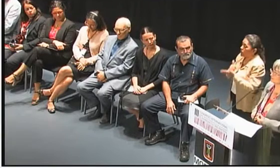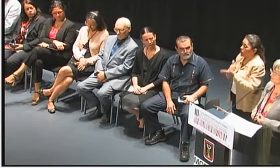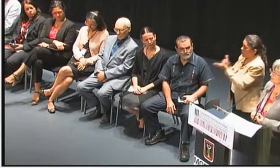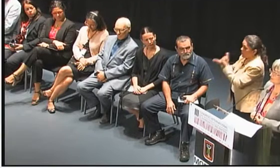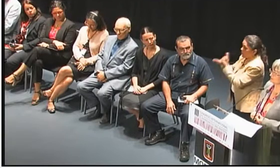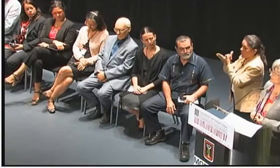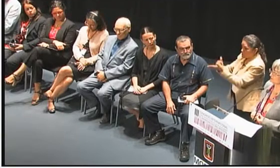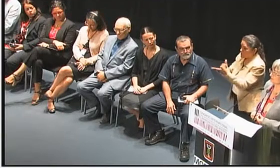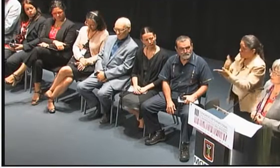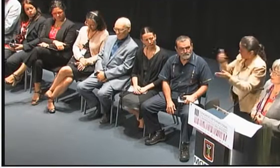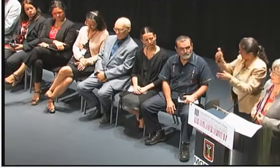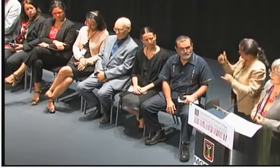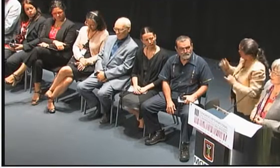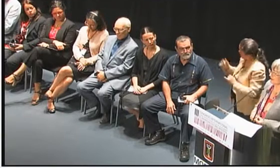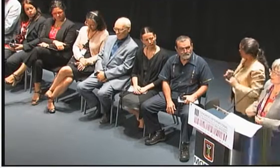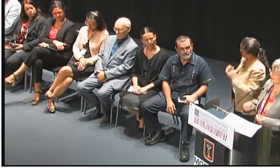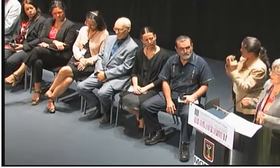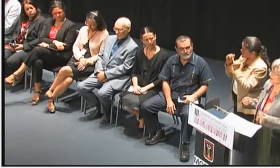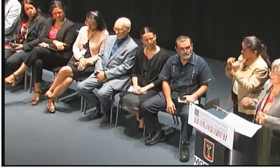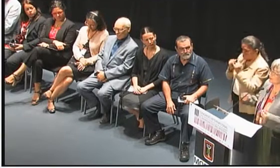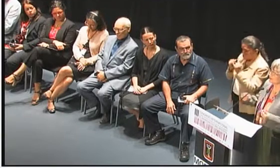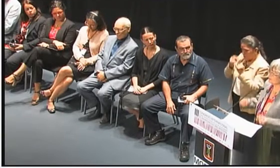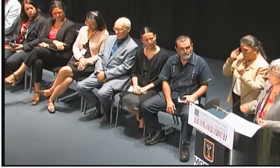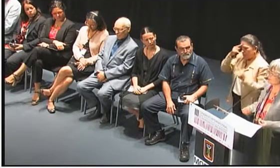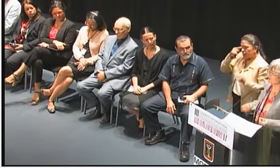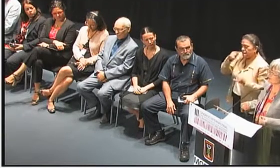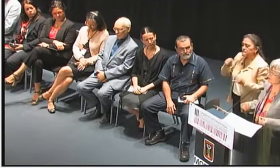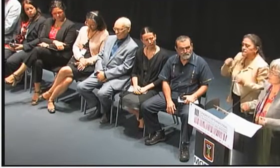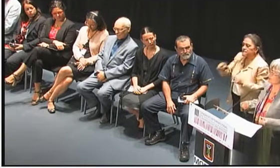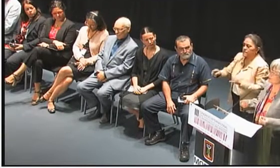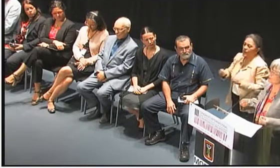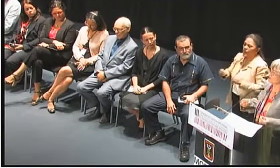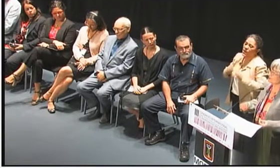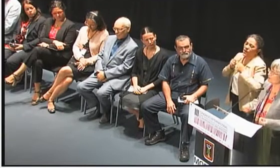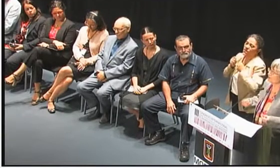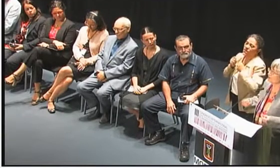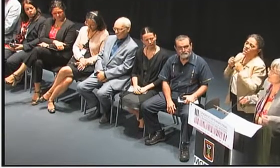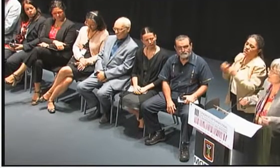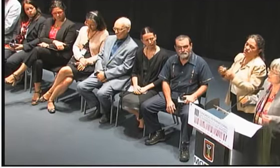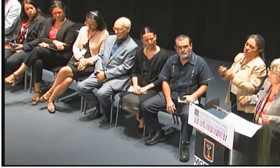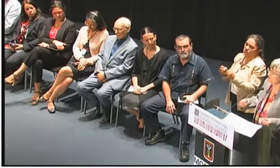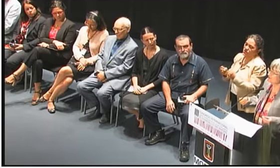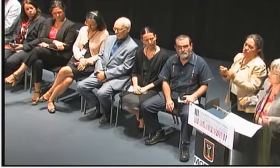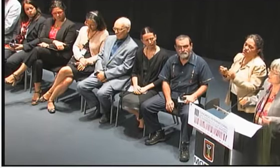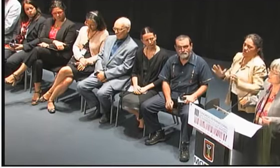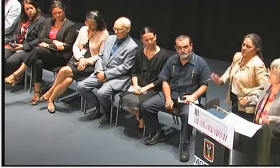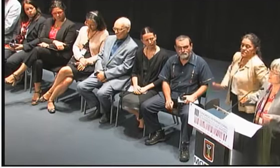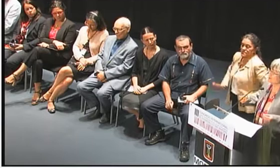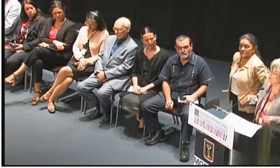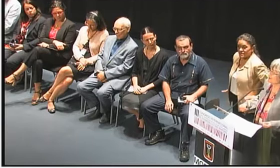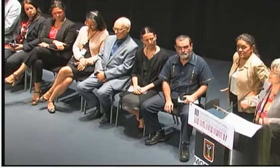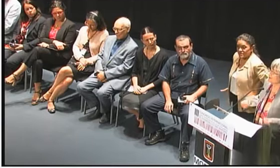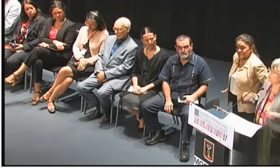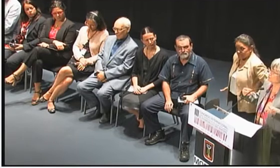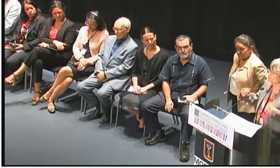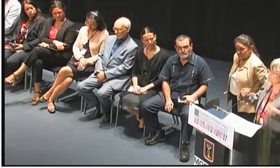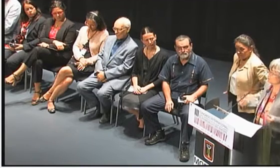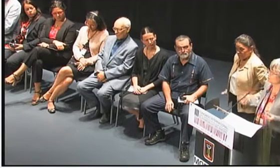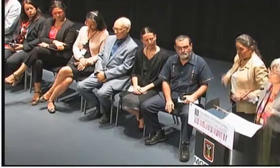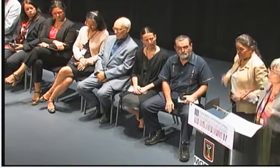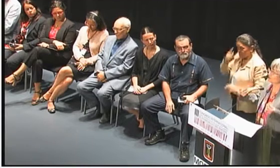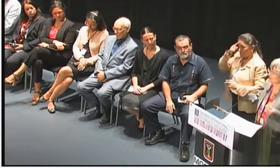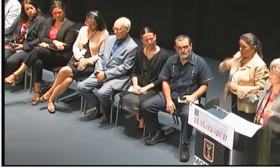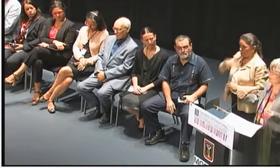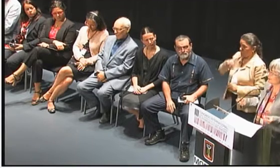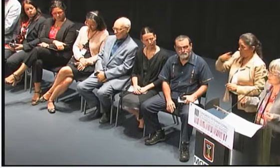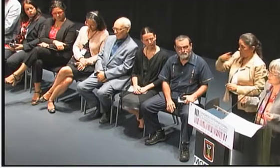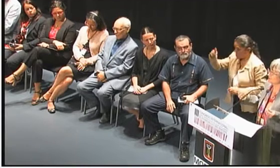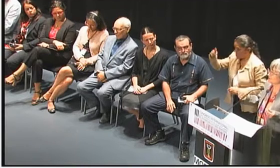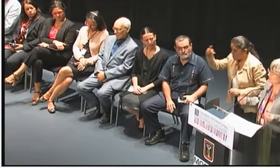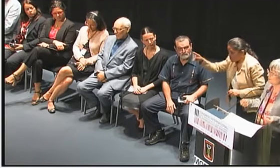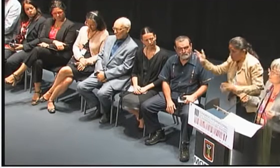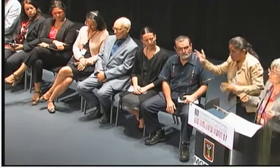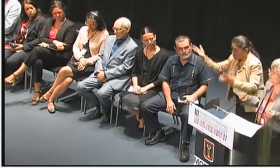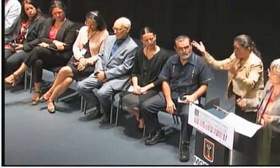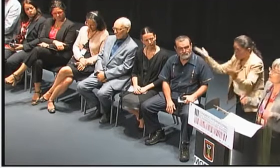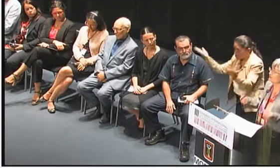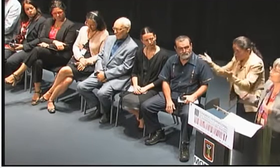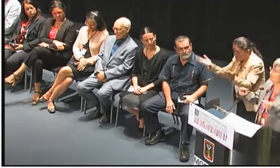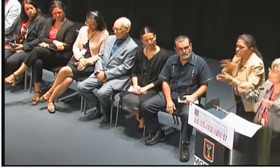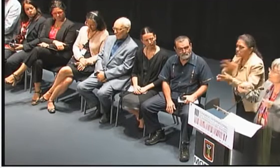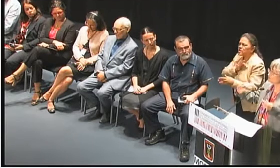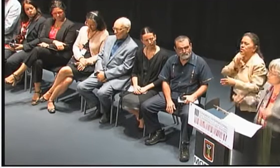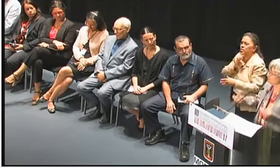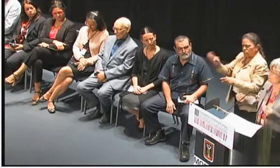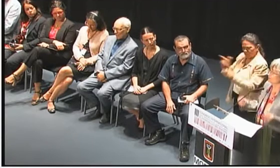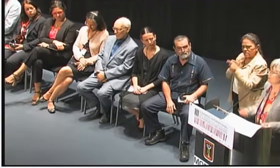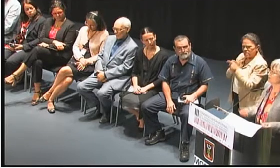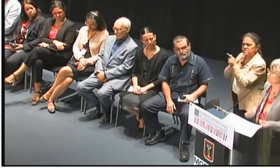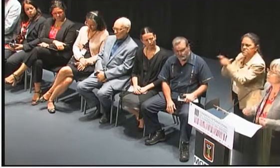instituciones a fortalecer las condiciones para que los propios creadores puedan seguir